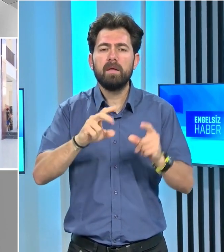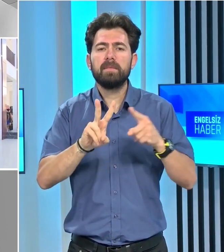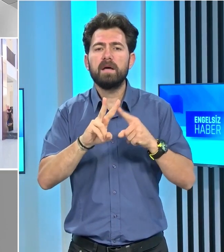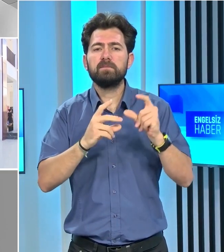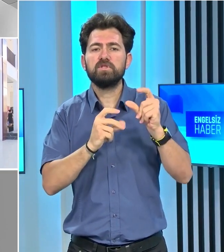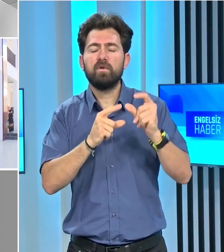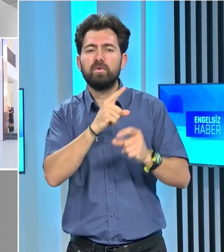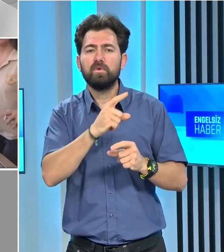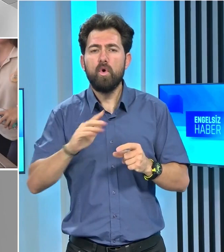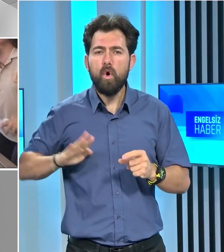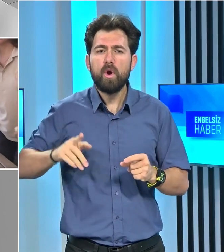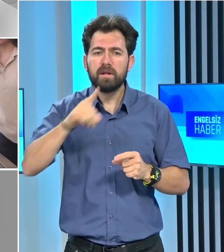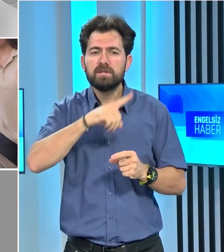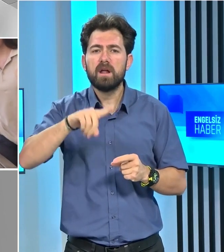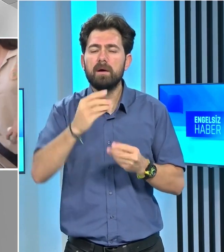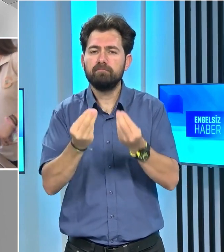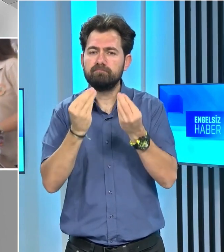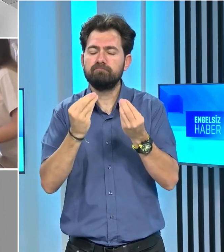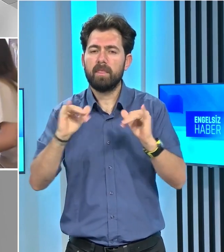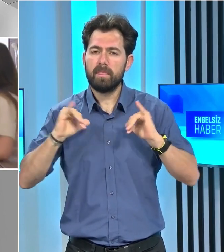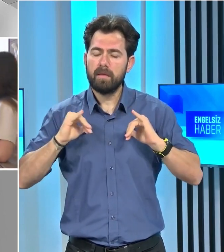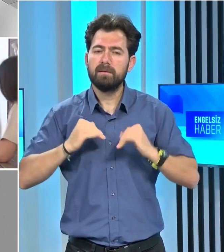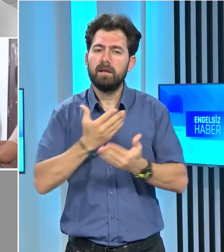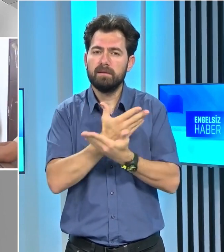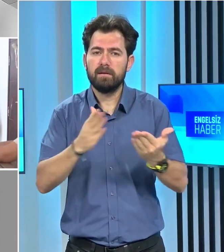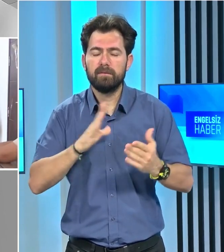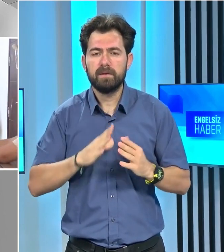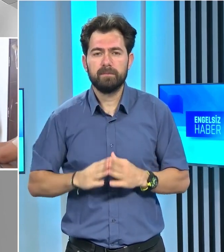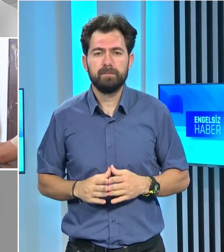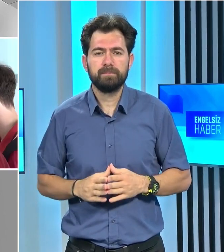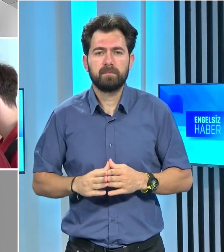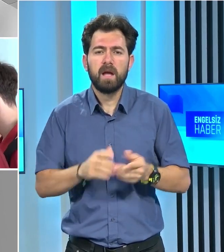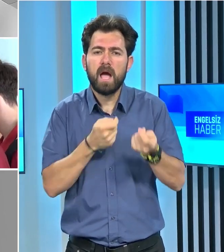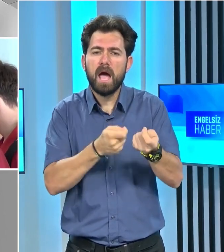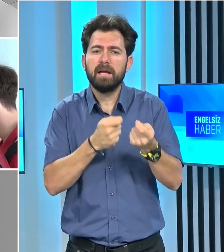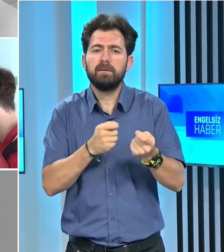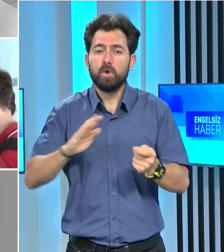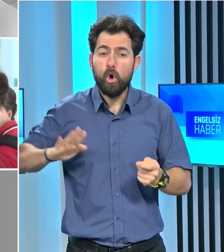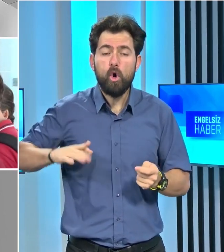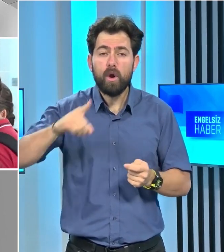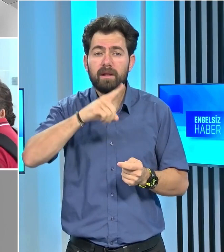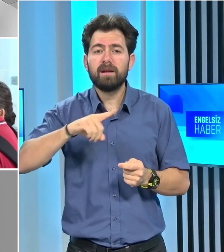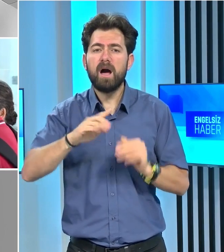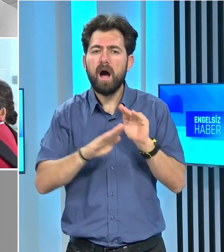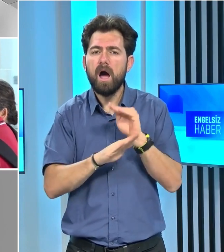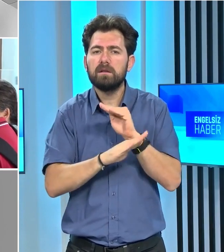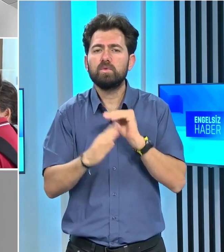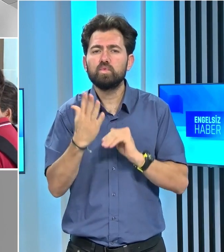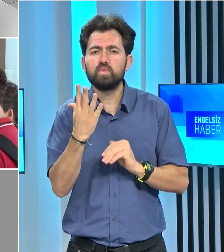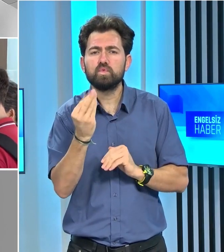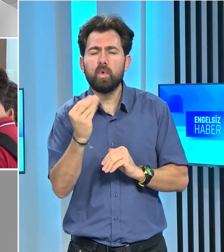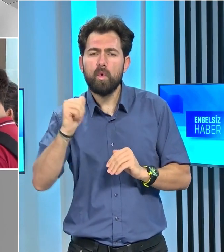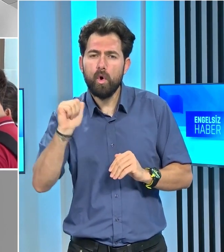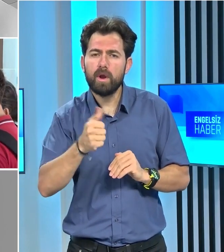Nazım Çavuşoğlu, öğrencilere iyi tatiller diledi. Eğitimin öğrenci hayatında